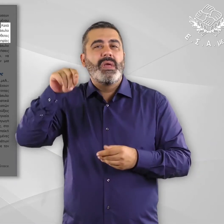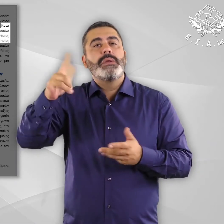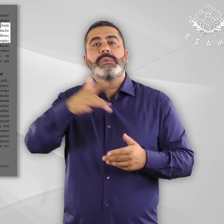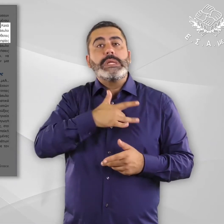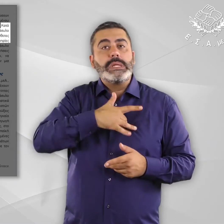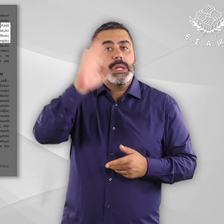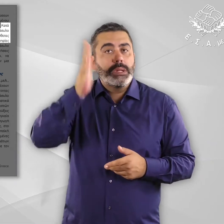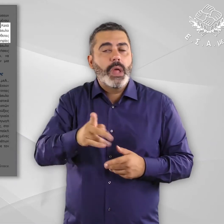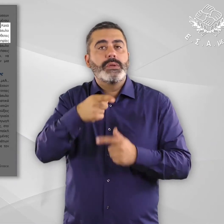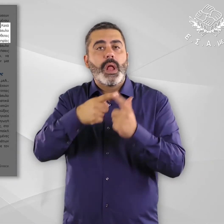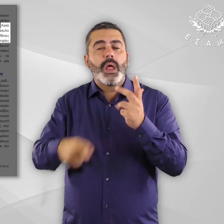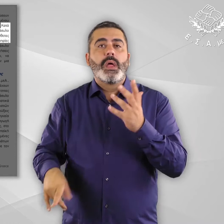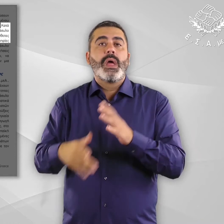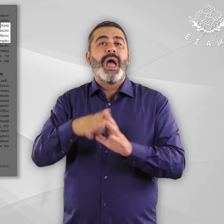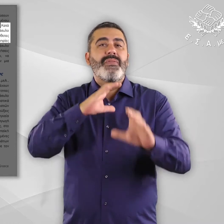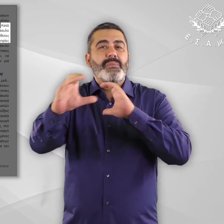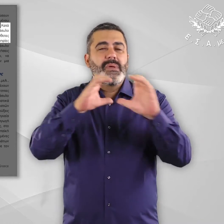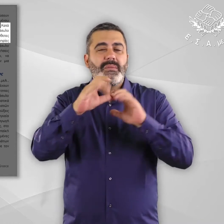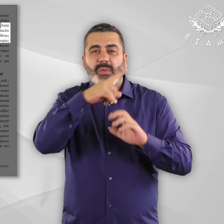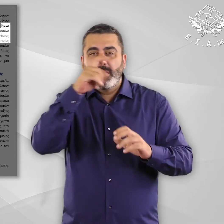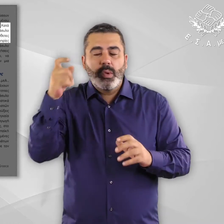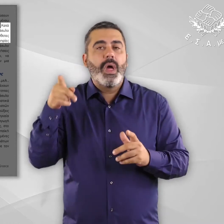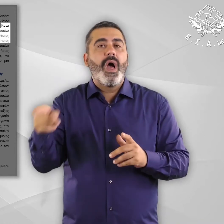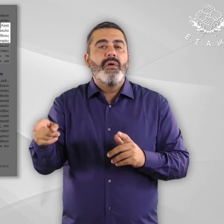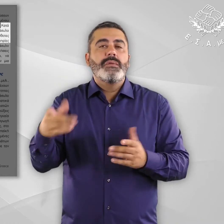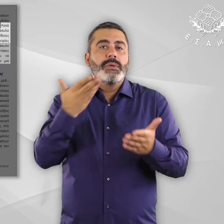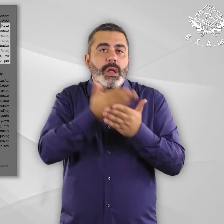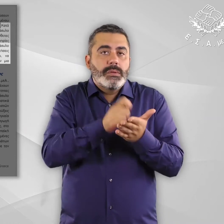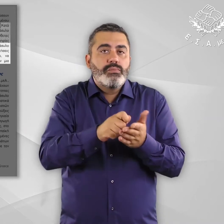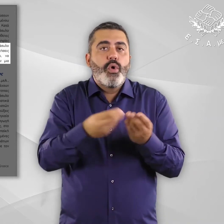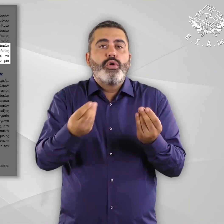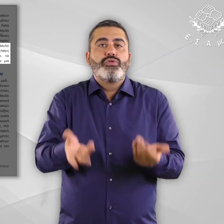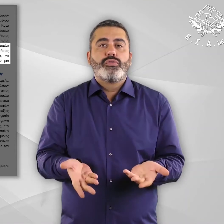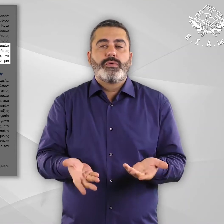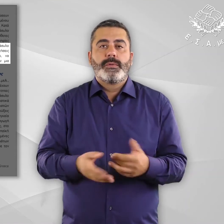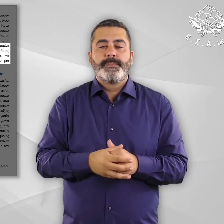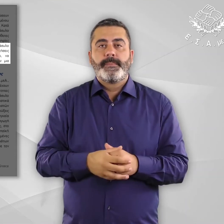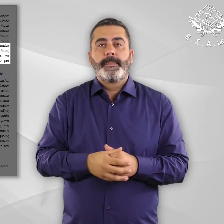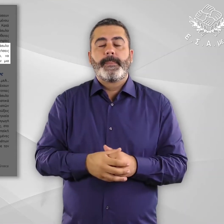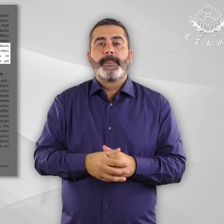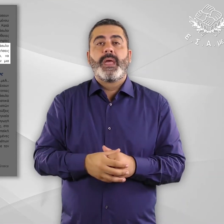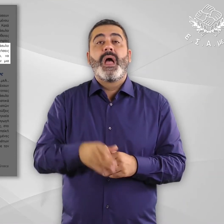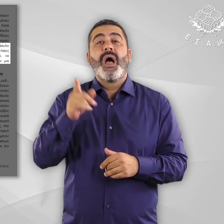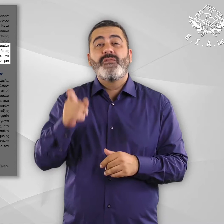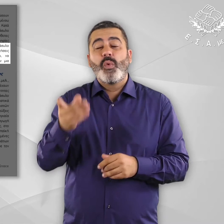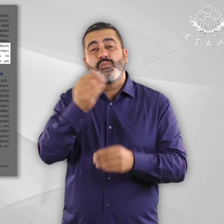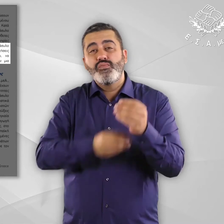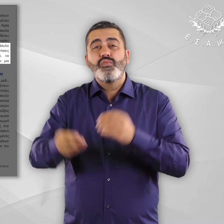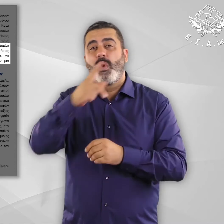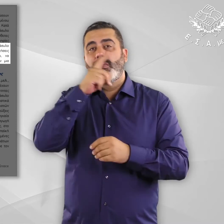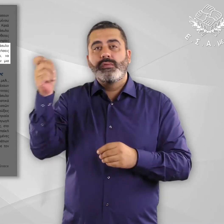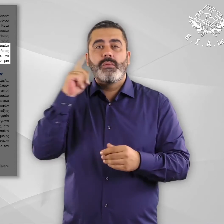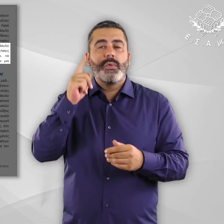νοητικές ή ψυχικές αναπηρίες ή και επικοινωνιακές δυσκολίες. Για αυτούς τους ετούντες ασύλου είναι κάποιες φορές